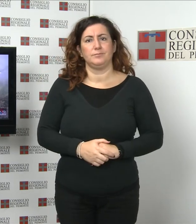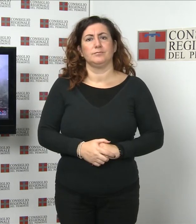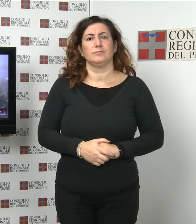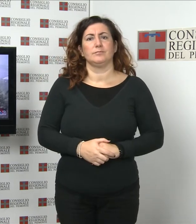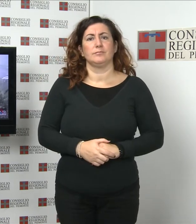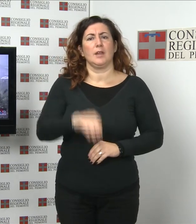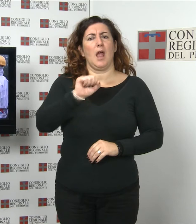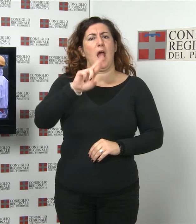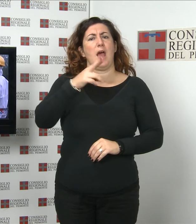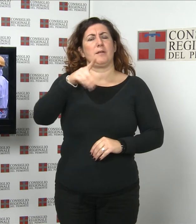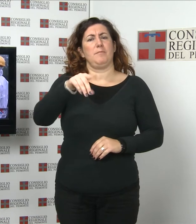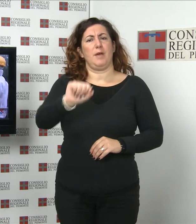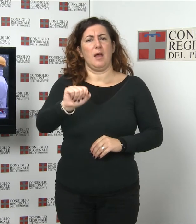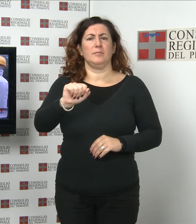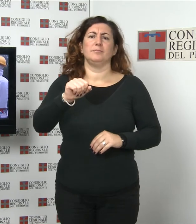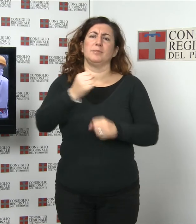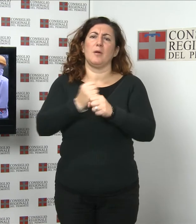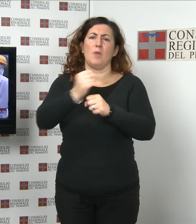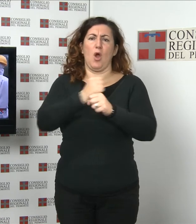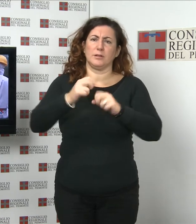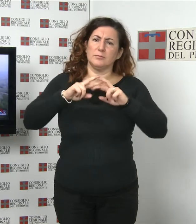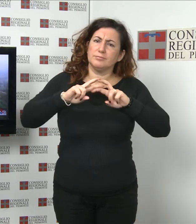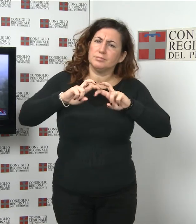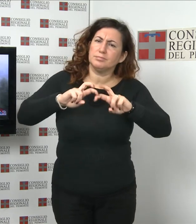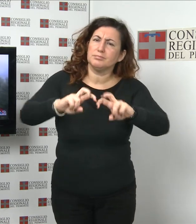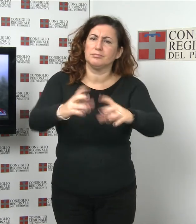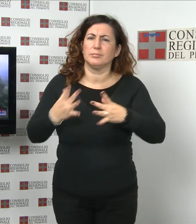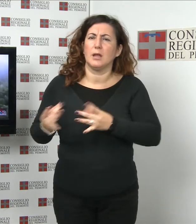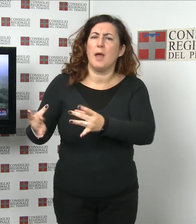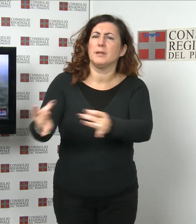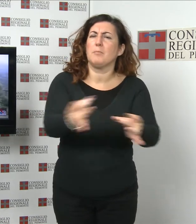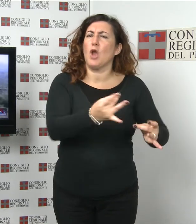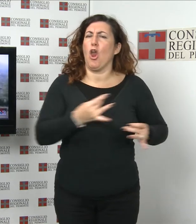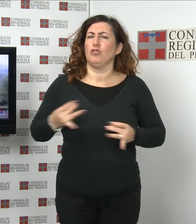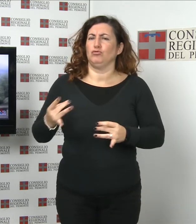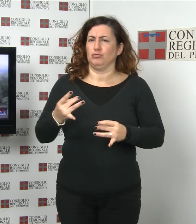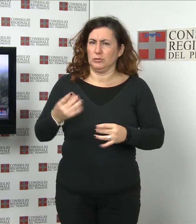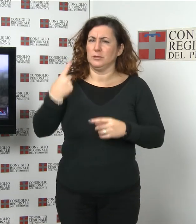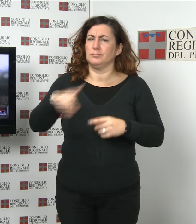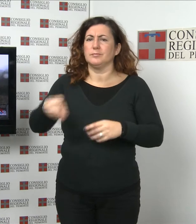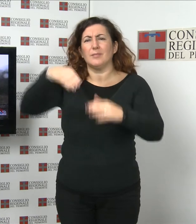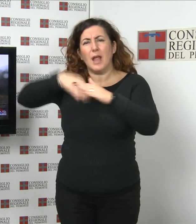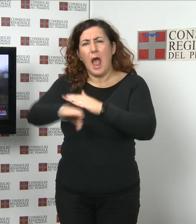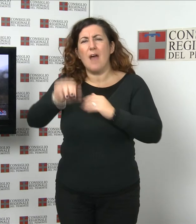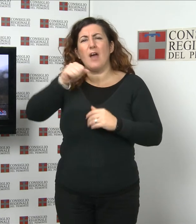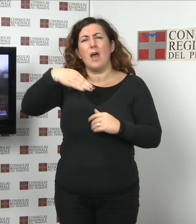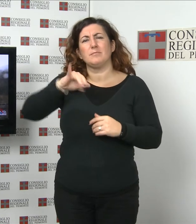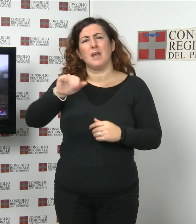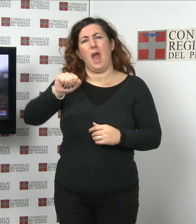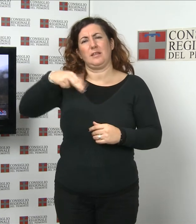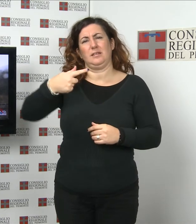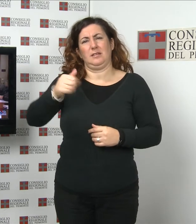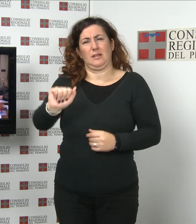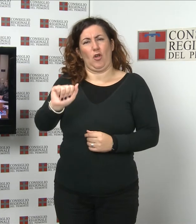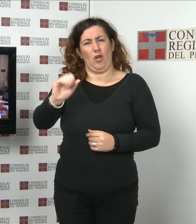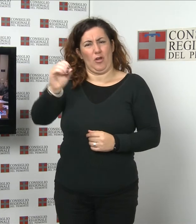affidate all'ARPA a Piemonte vogliono appurare se la vicinanza alla cava ad amianto di Balangero aumenta le probabilità di ammalarsi di mesotelioma